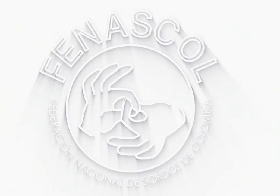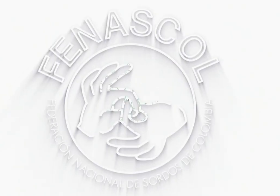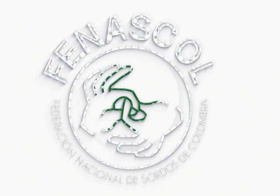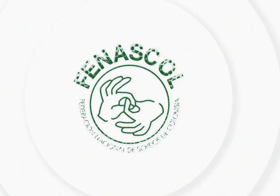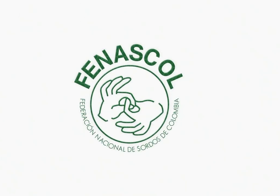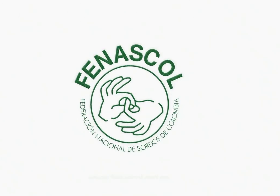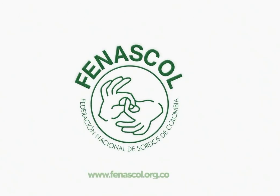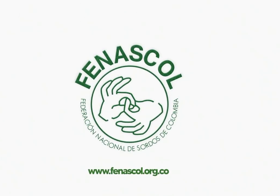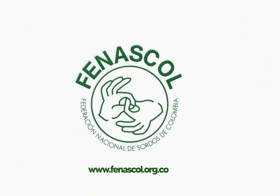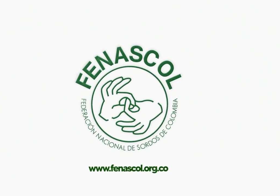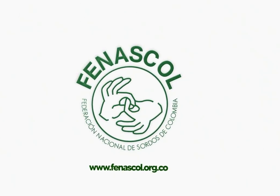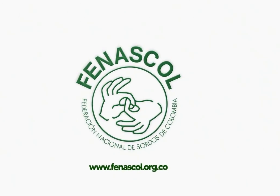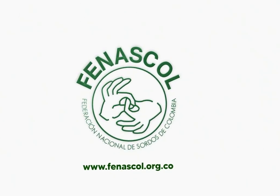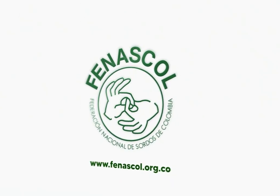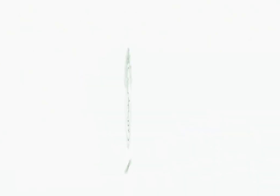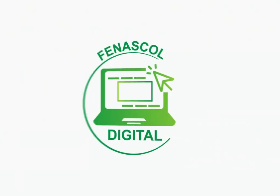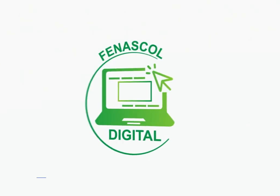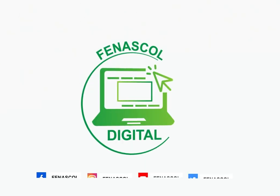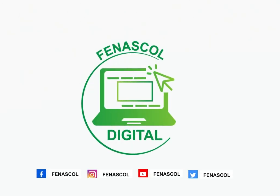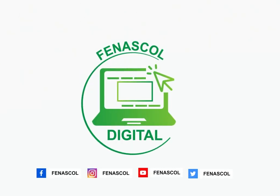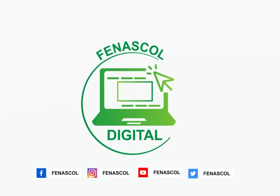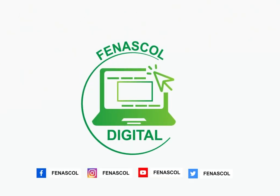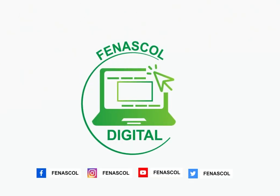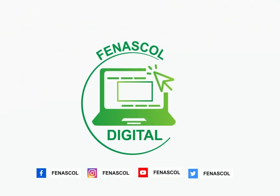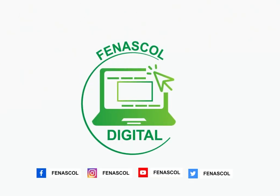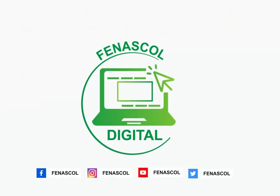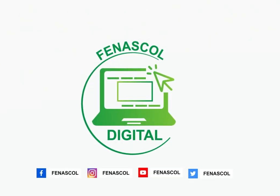Pronto. Pronto. Pronto. Pronto. Pronto. Pronto.